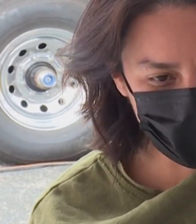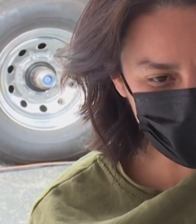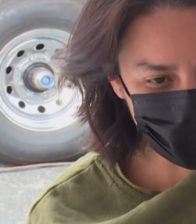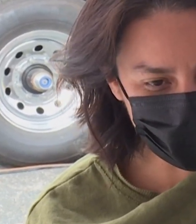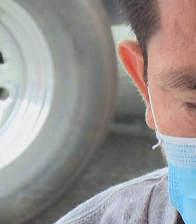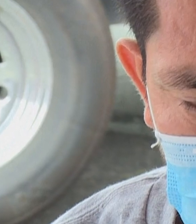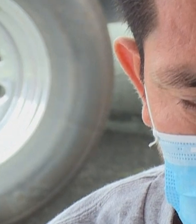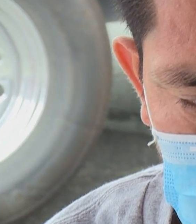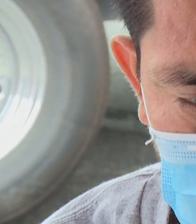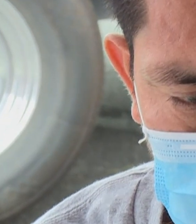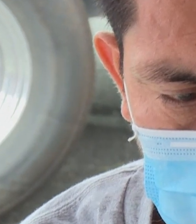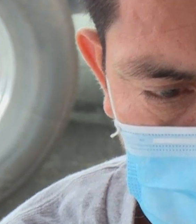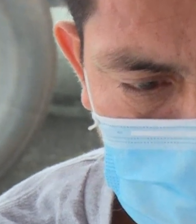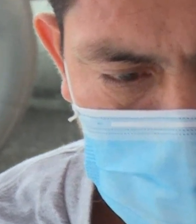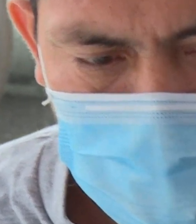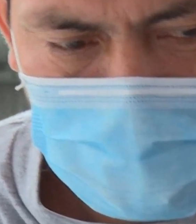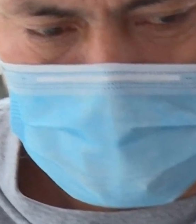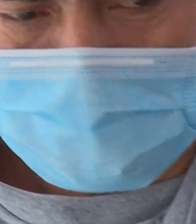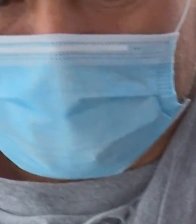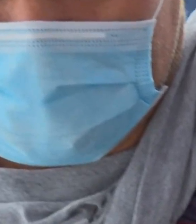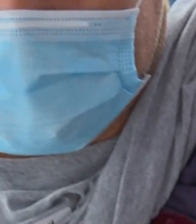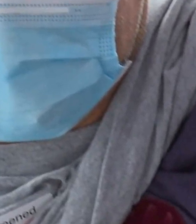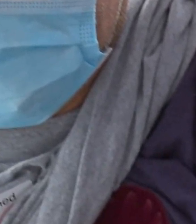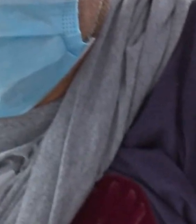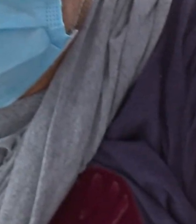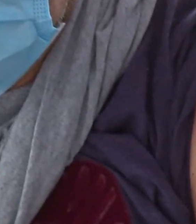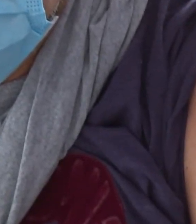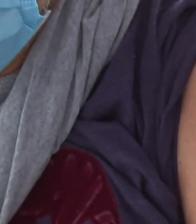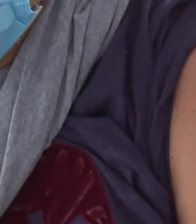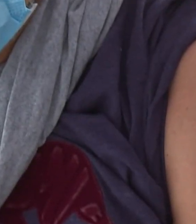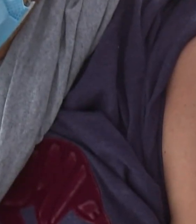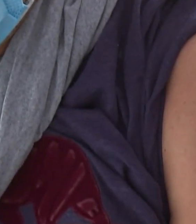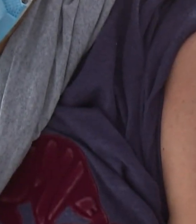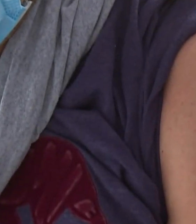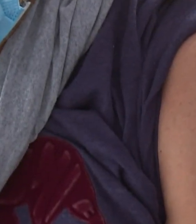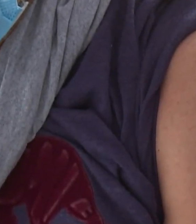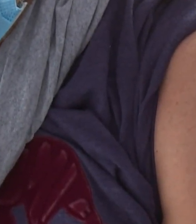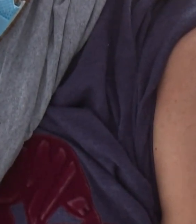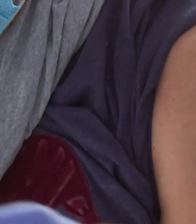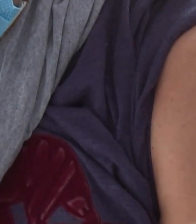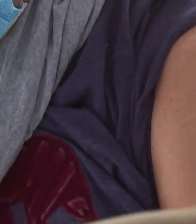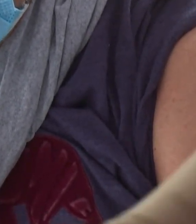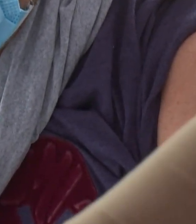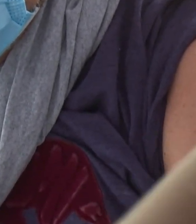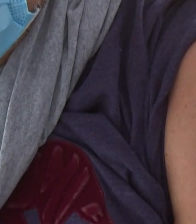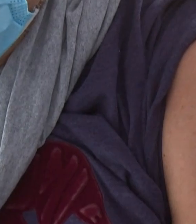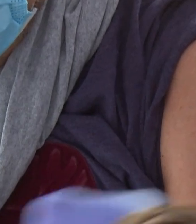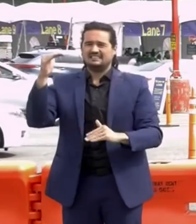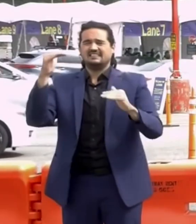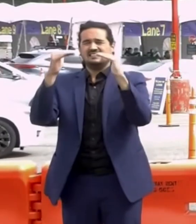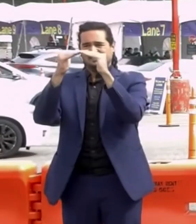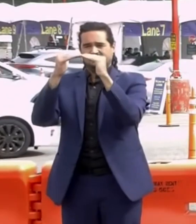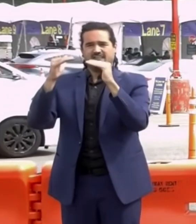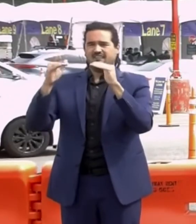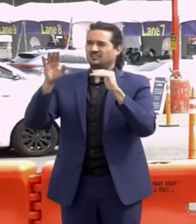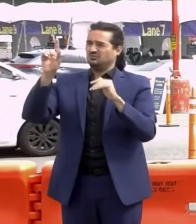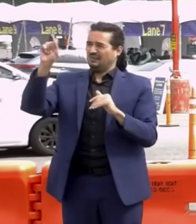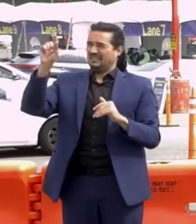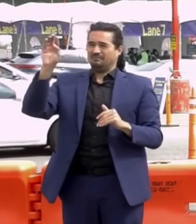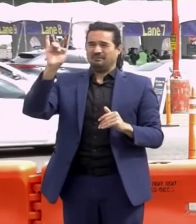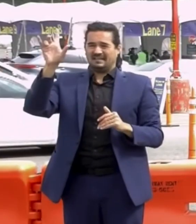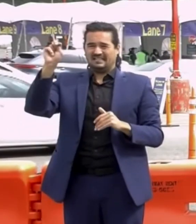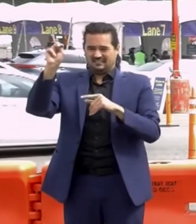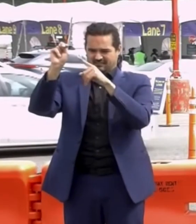afectadas del estado. Un logro, dice el gobernador Gavin Newsom, que ha contribuido a un avance decisivo en la batalla contra el COVID-19.